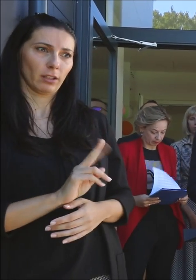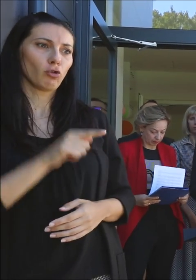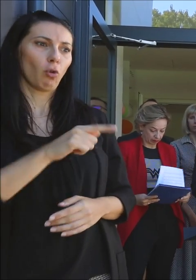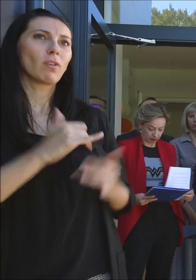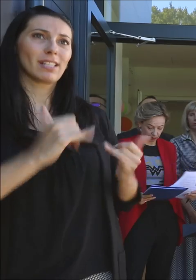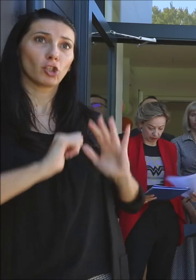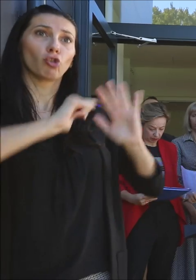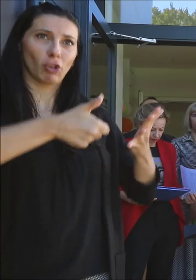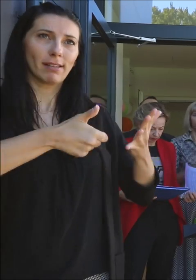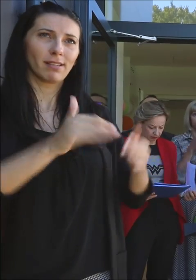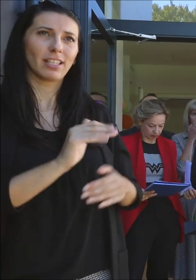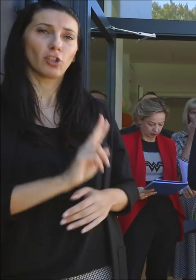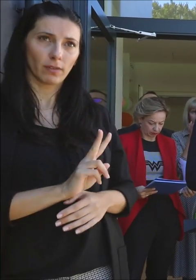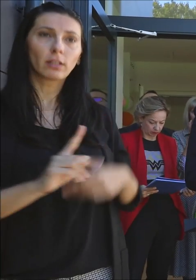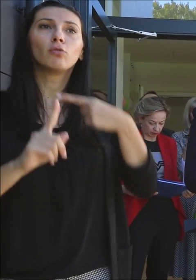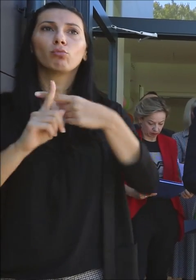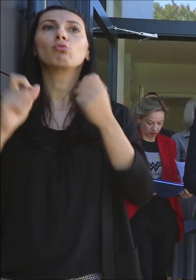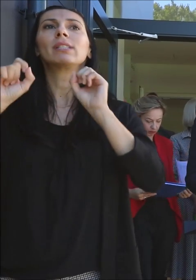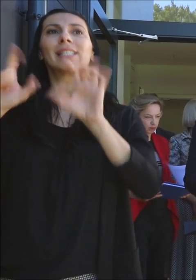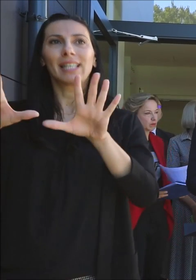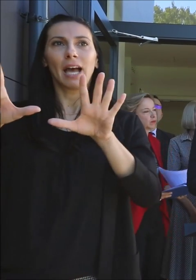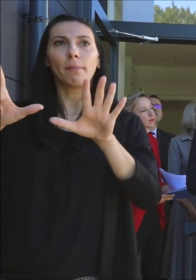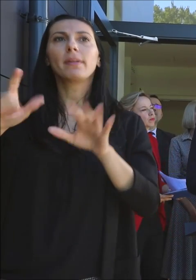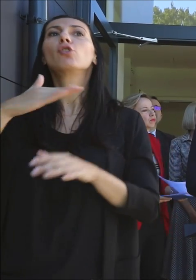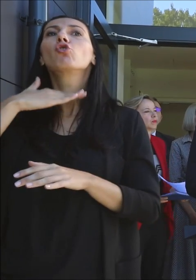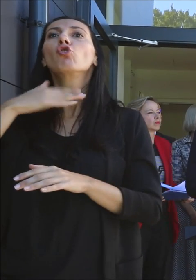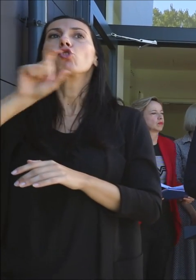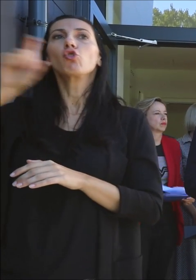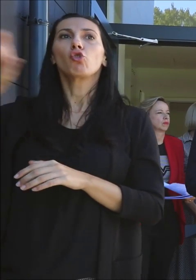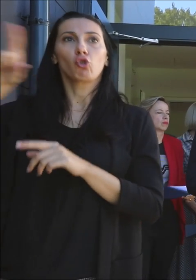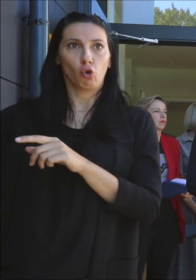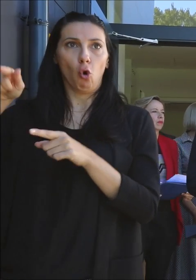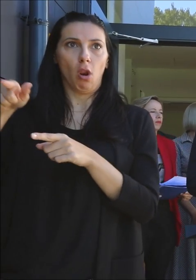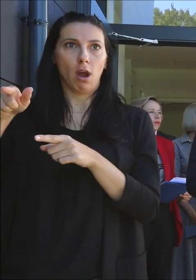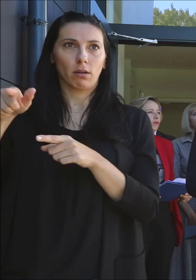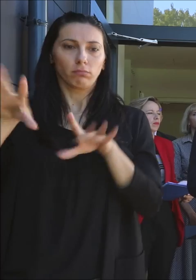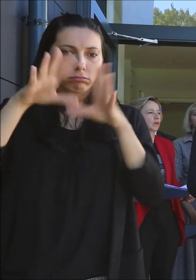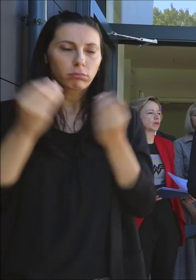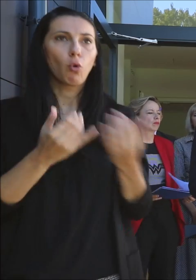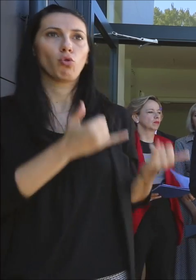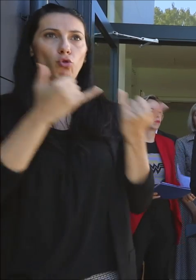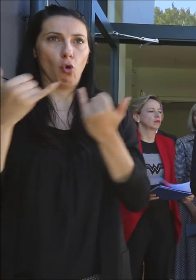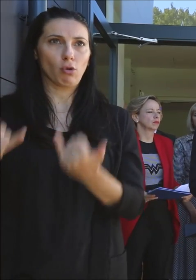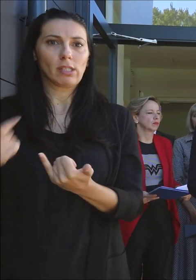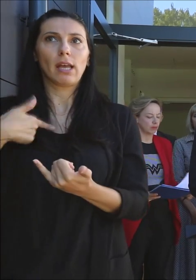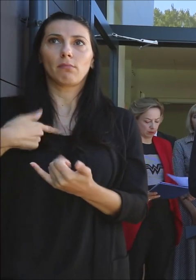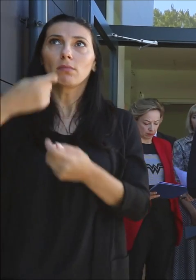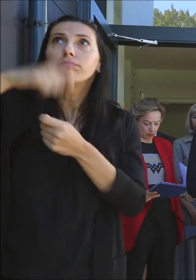koji je otvoren u našem mandatu, i 17 školskih objekata koje smo do sada obnovili.